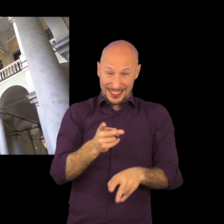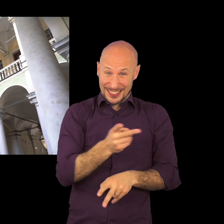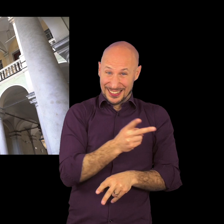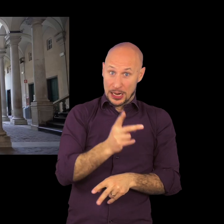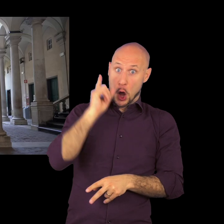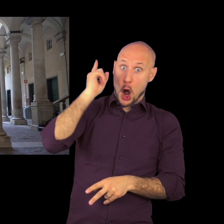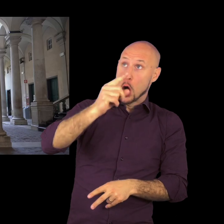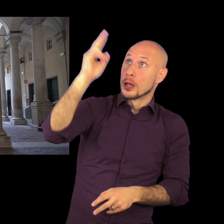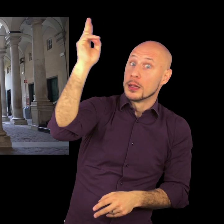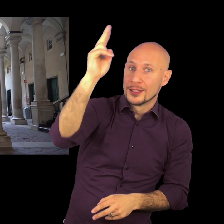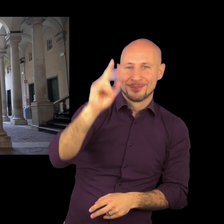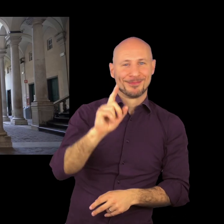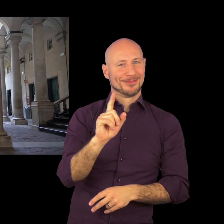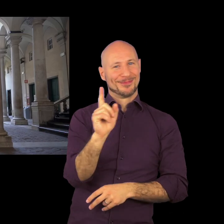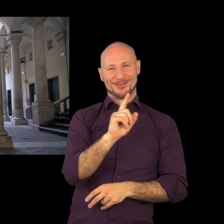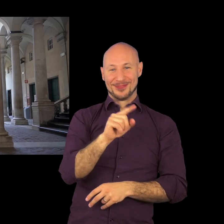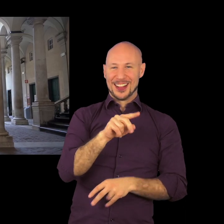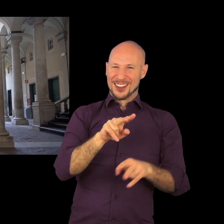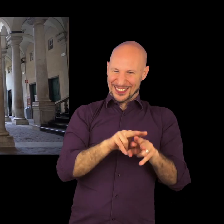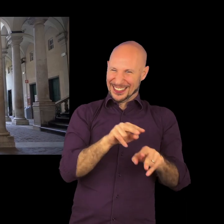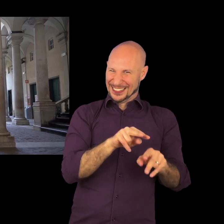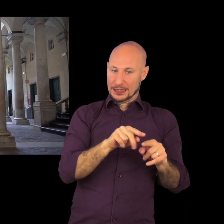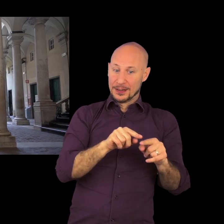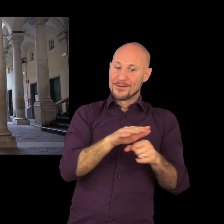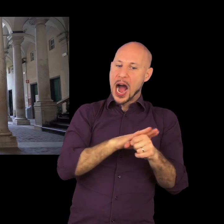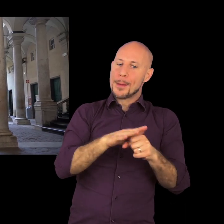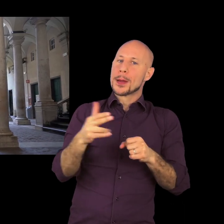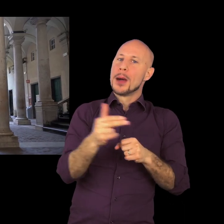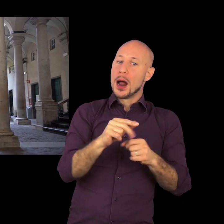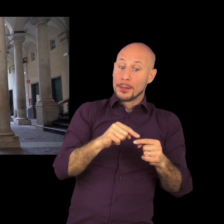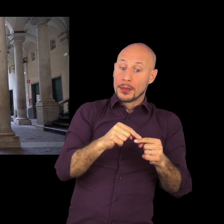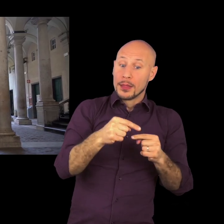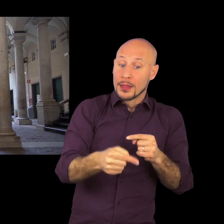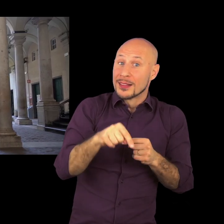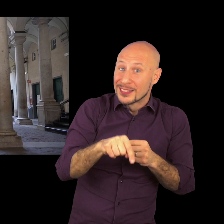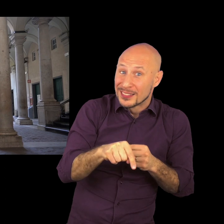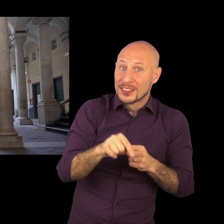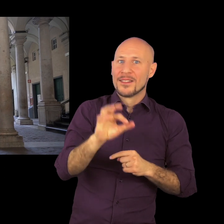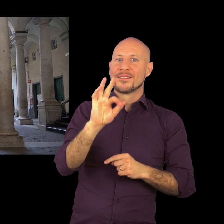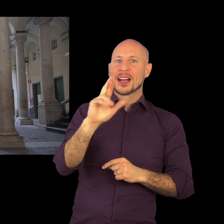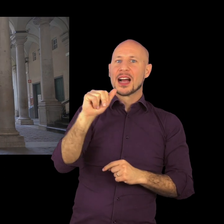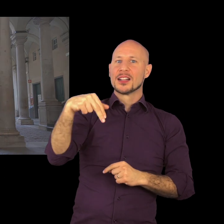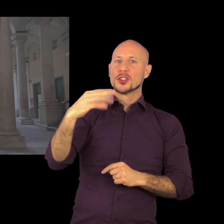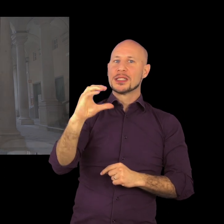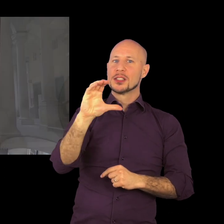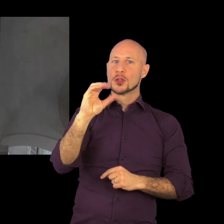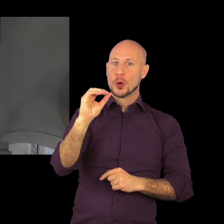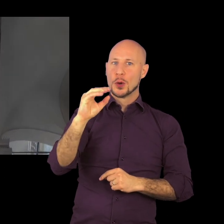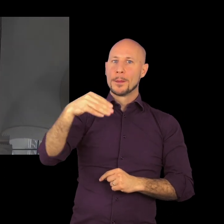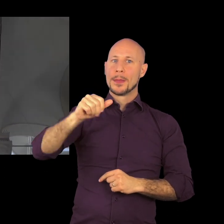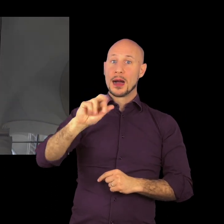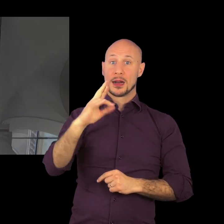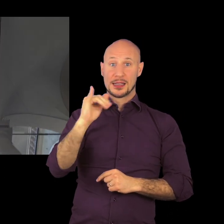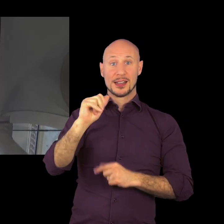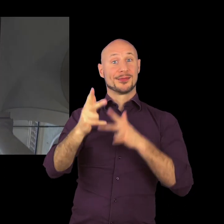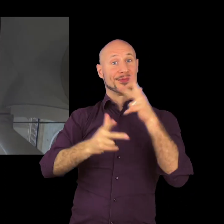decorativa del palazzo non furono i due fratelli Giacomo e Pantaleo, bensì il loro erede, il loro successore, Francesco Maria